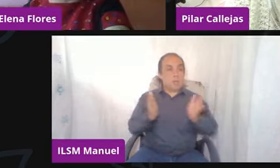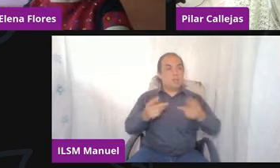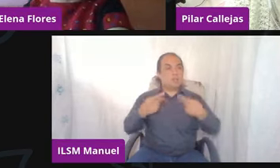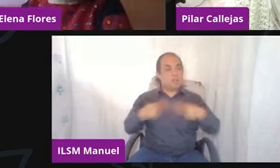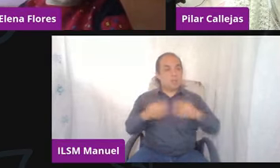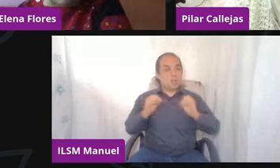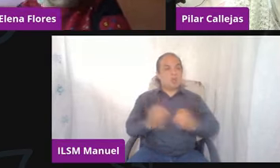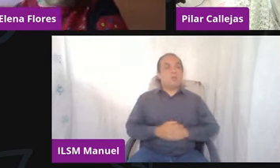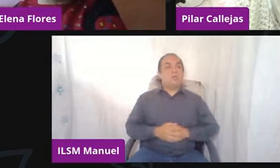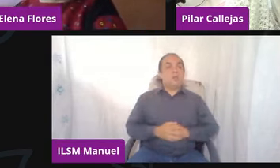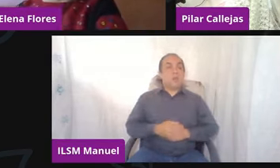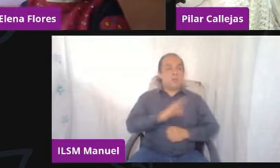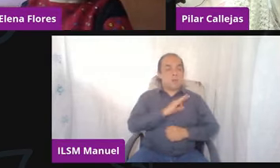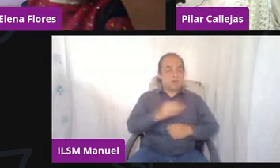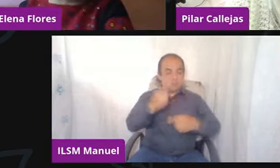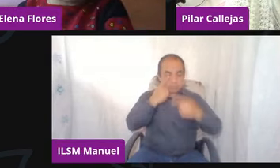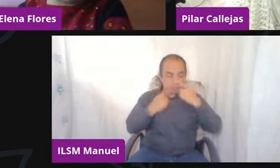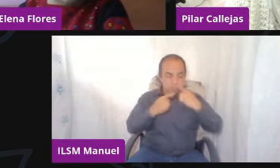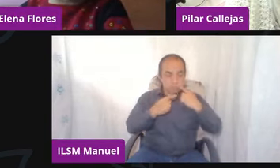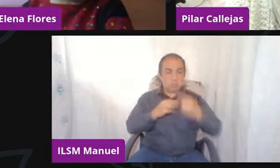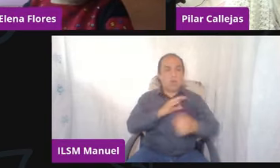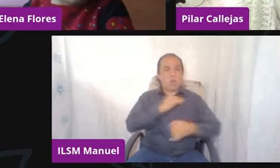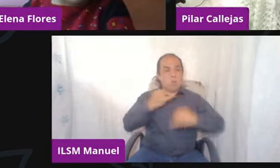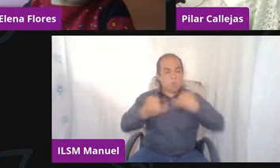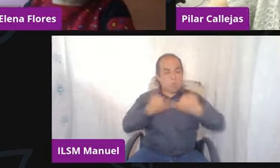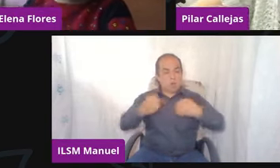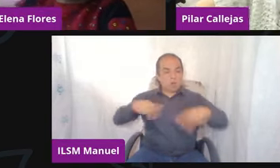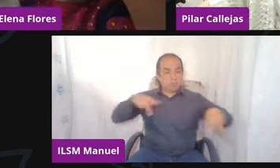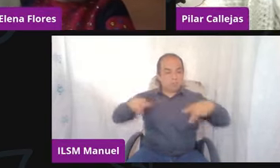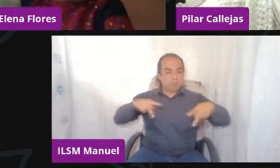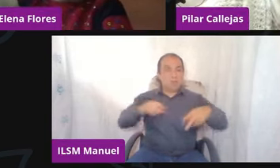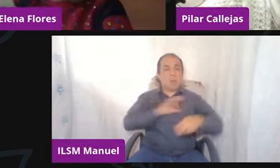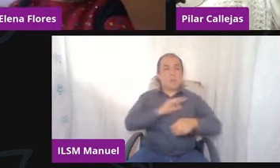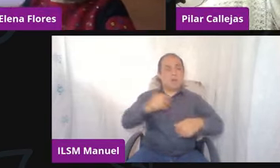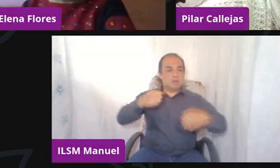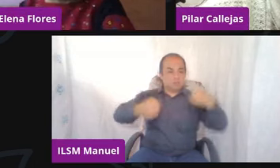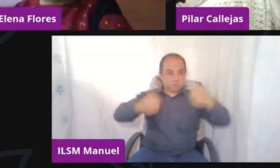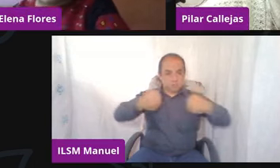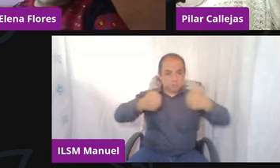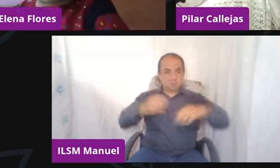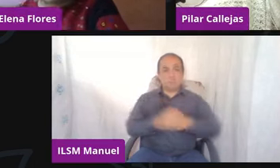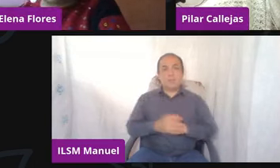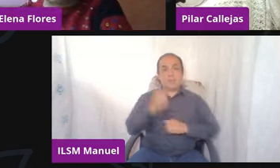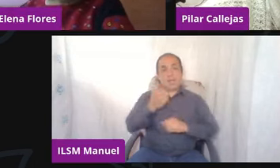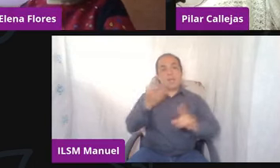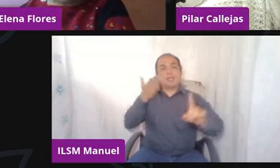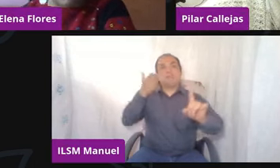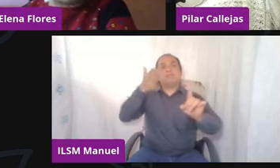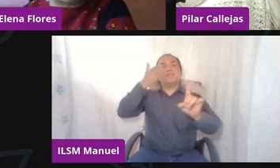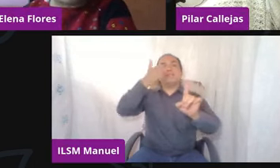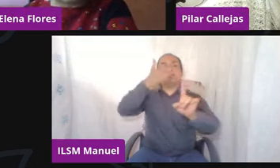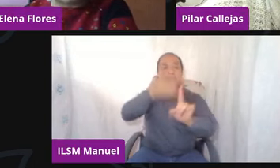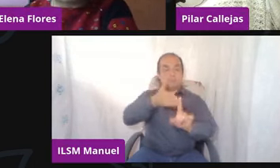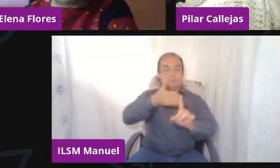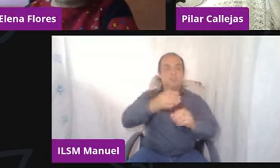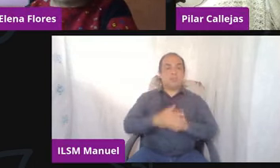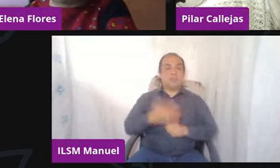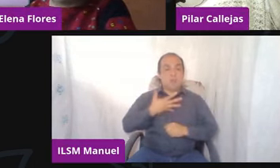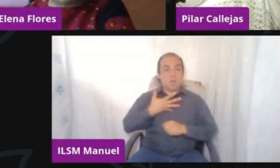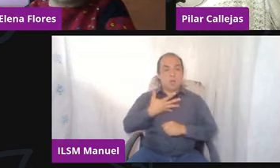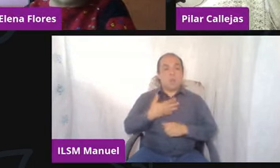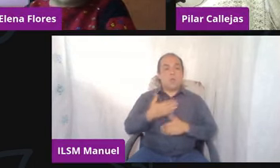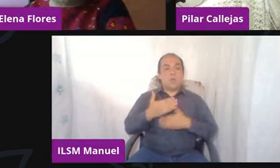podemos jugar al fútbol podemos conducir ¿verdad? entonces vamos hacia allá me parece que estamos en un proceso ya de